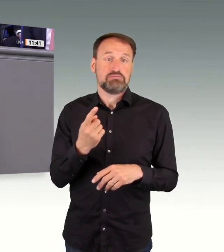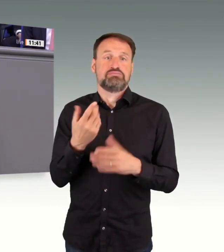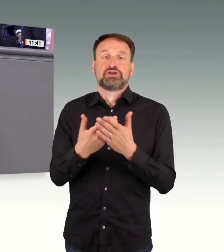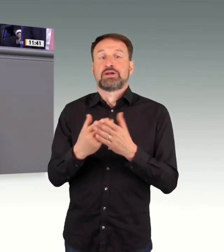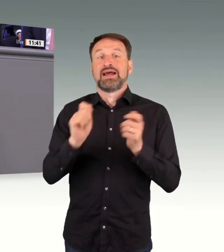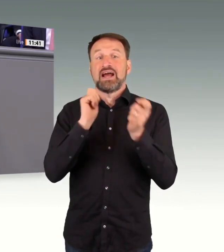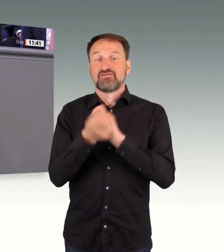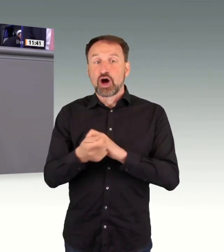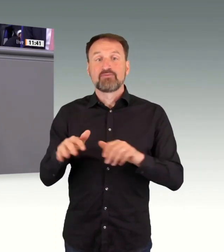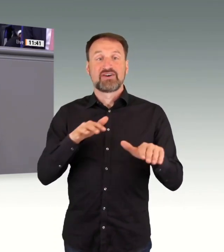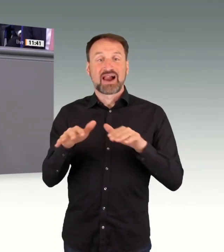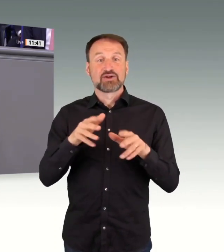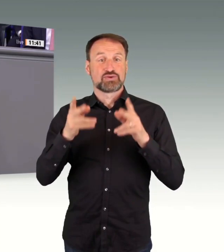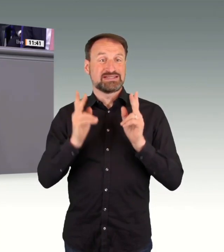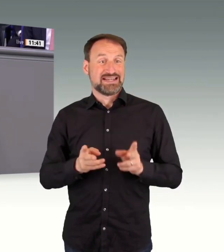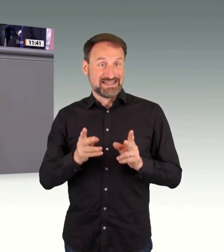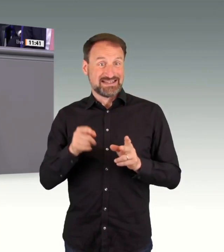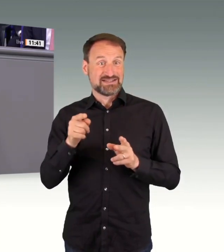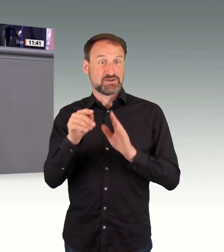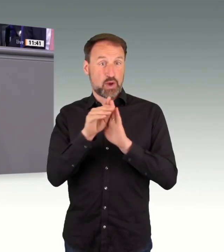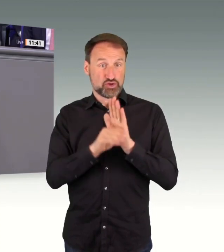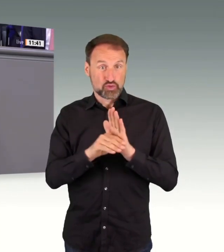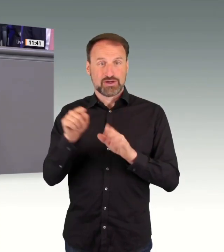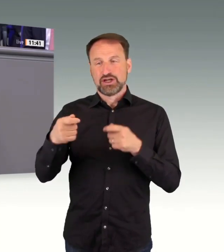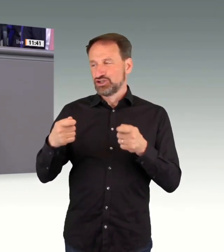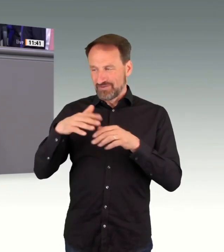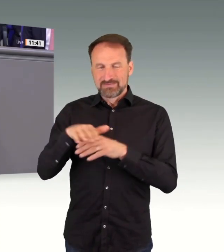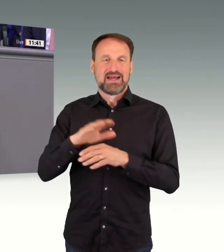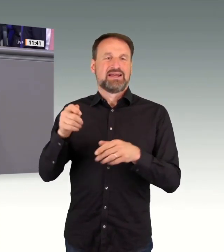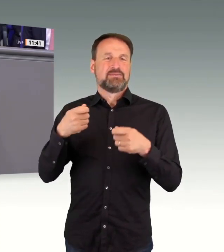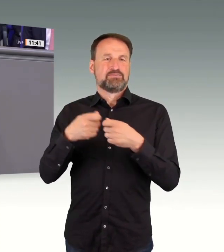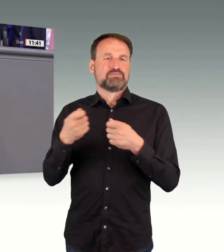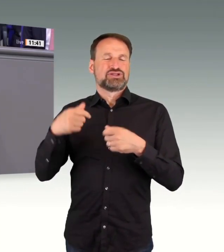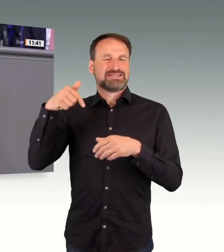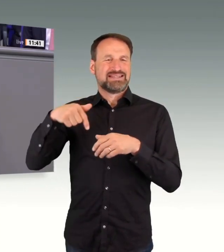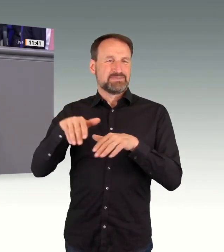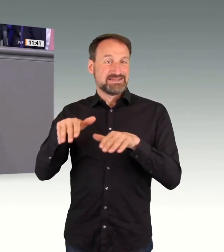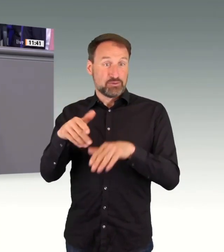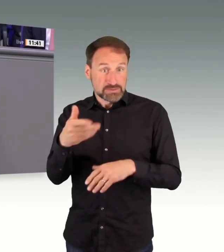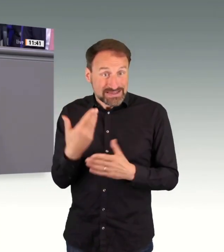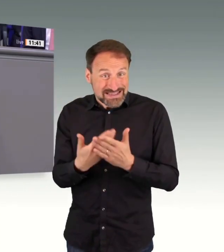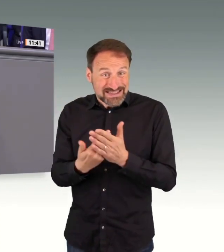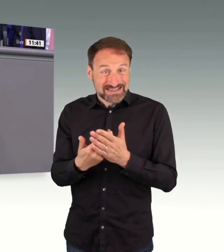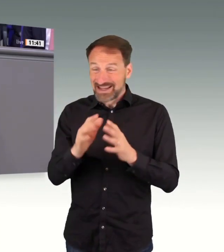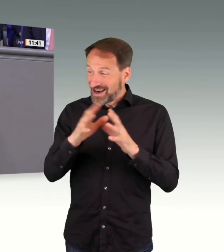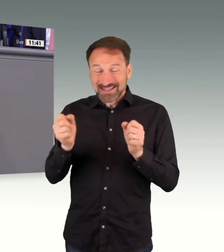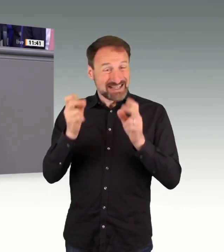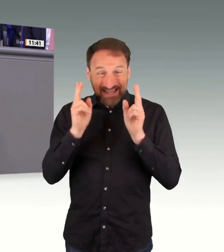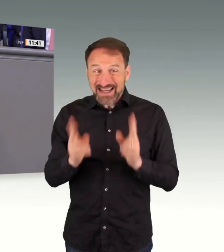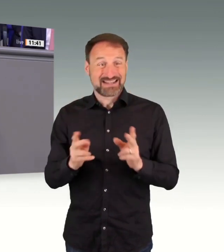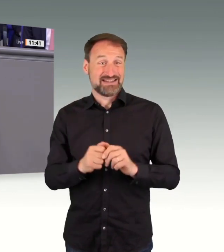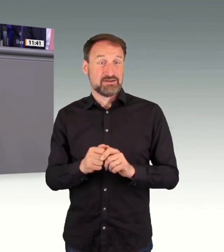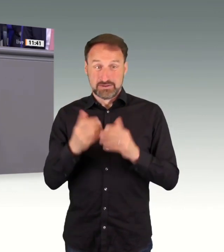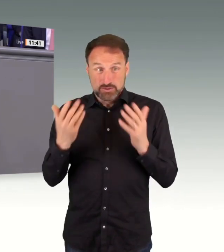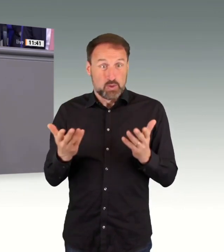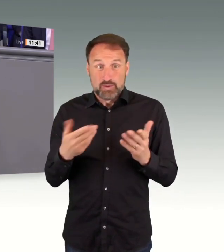mit so viel weniger Einwendungen klarkommen. Das hat etwas damit zu tun, dass es in diesen Staaten eine andere Planungskultur gibt. Und diese